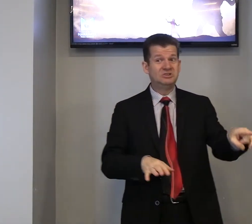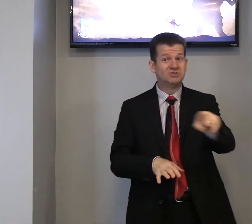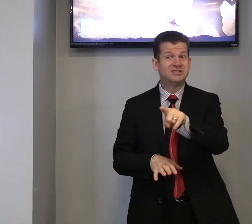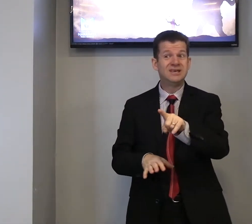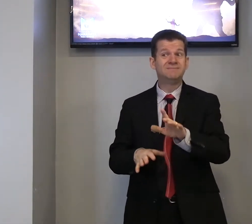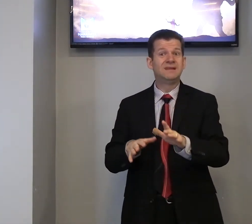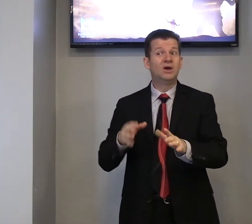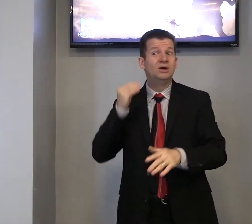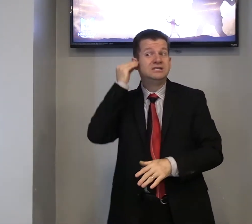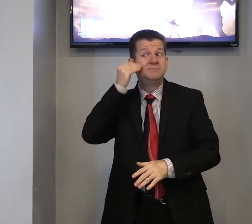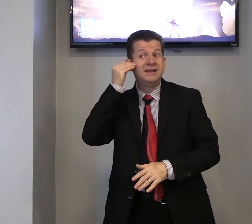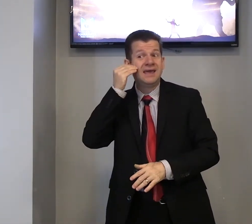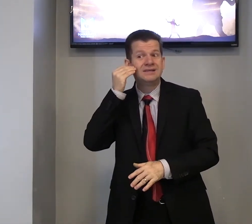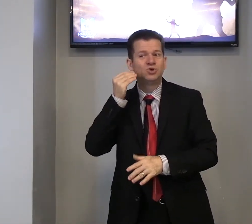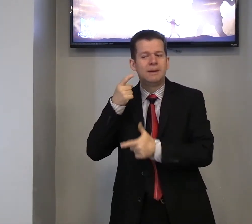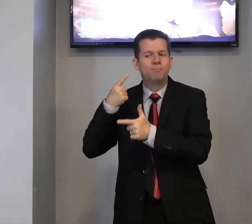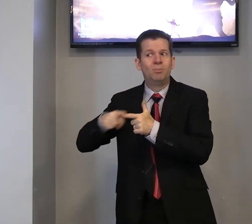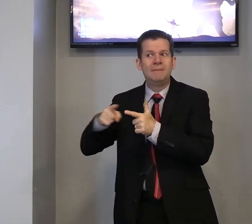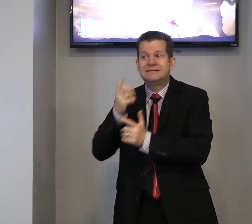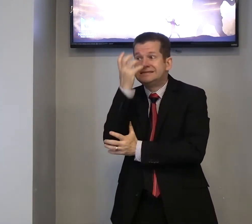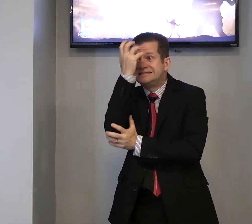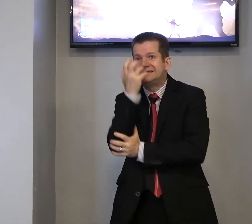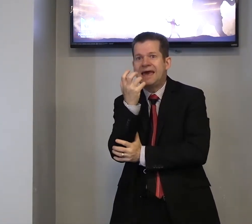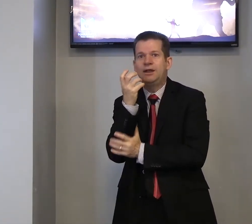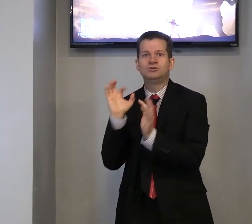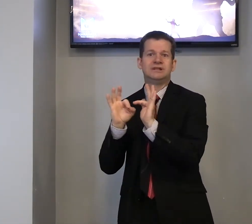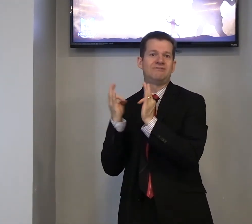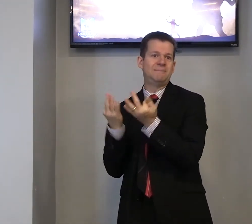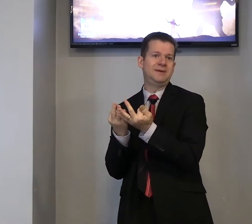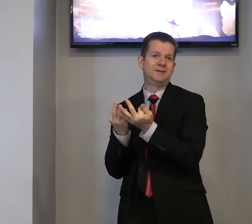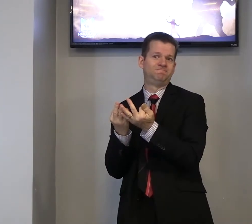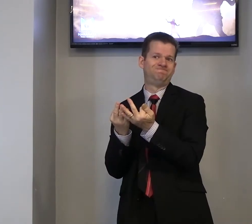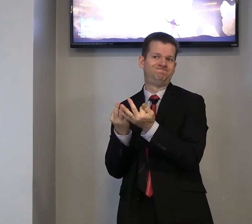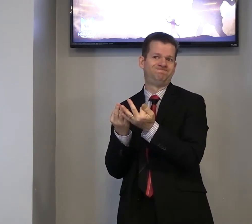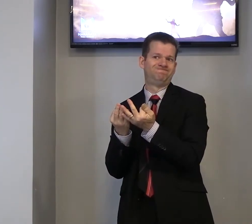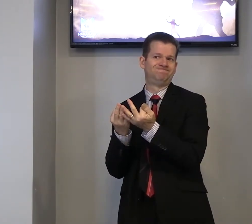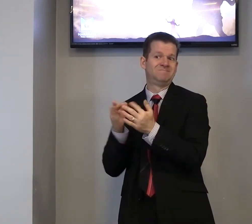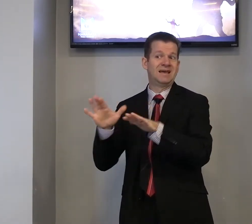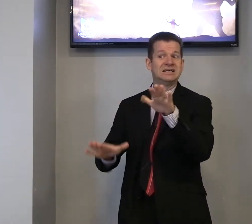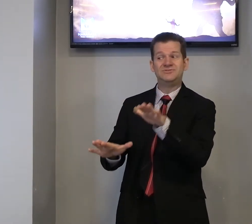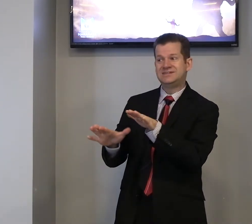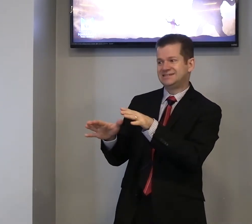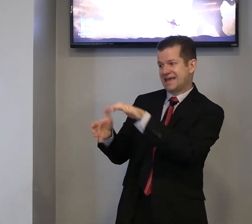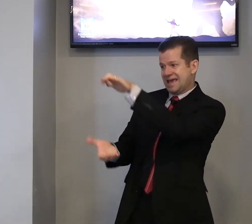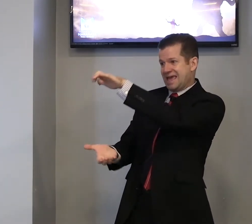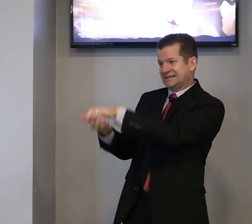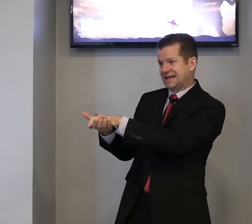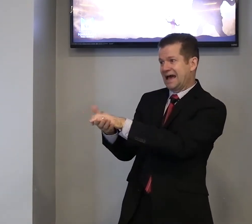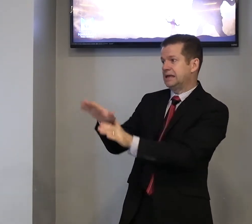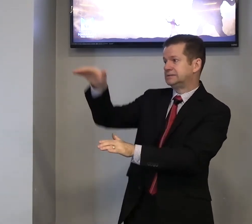você experimente o quê? Problemas sérios na família. Às vezes, casais,